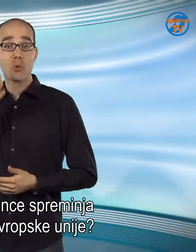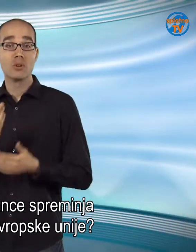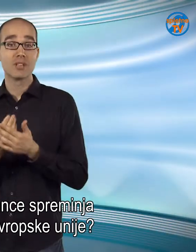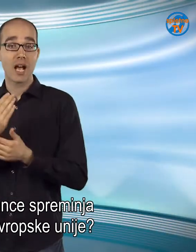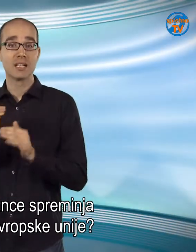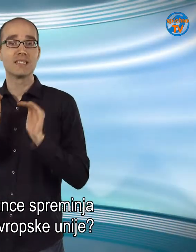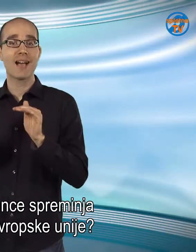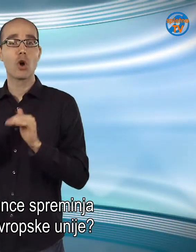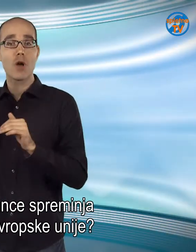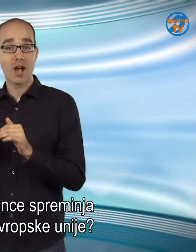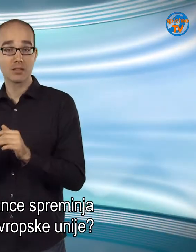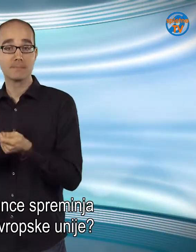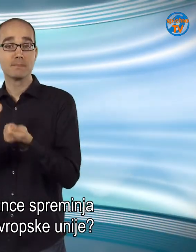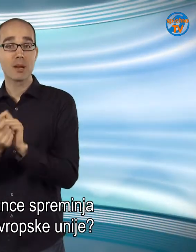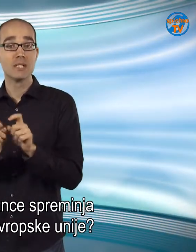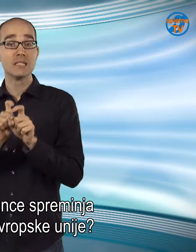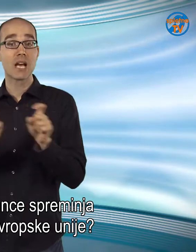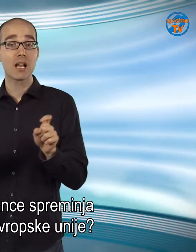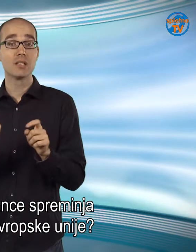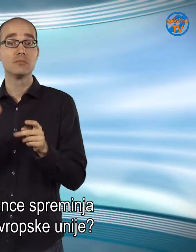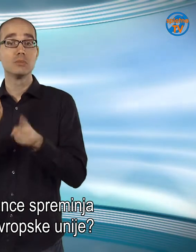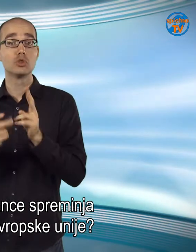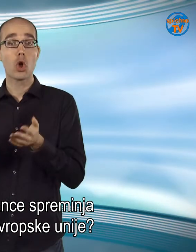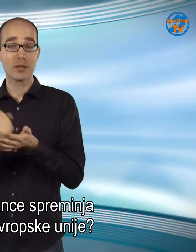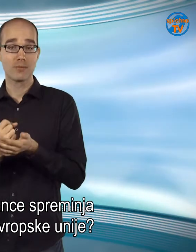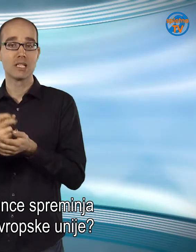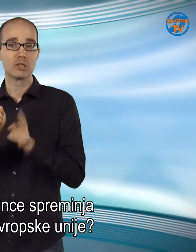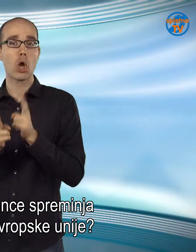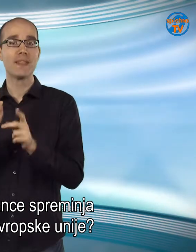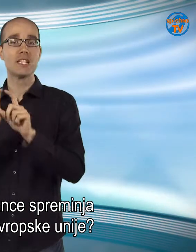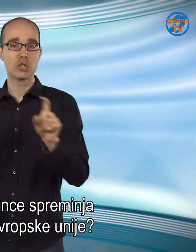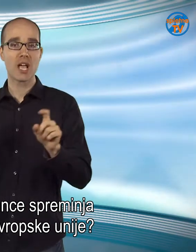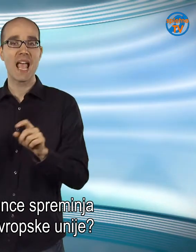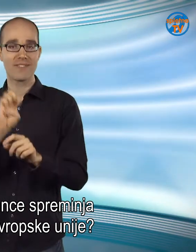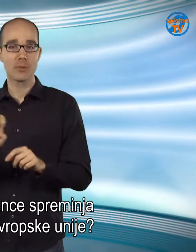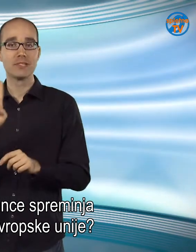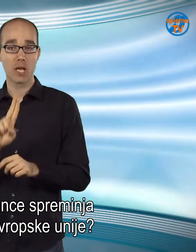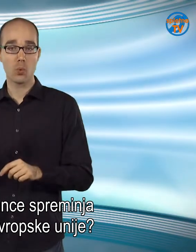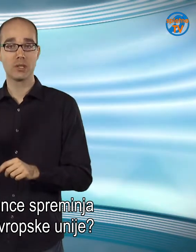Kaj se za zavarovance spreminja sodbo sodišča Evropske unije?